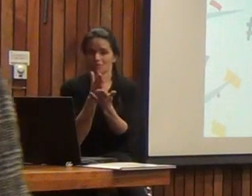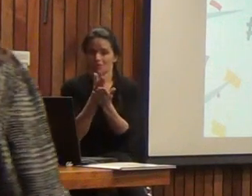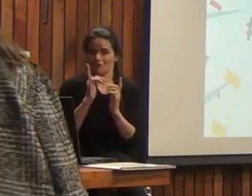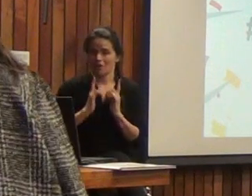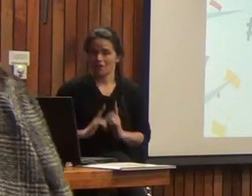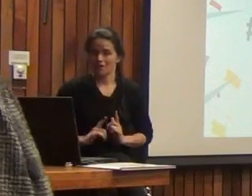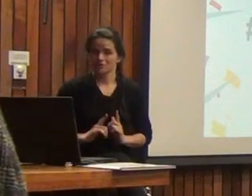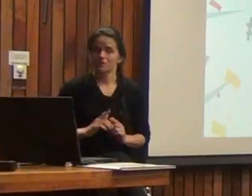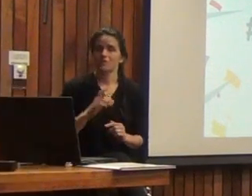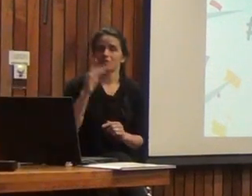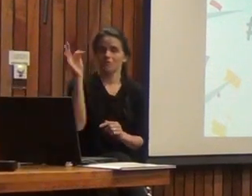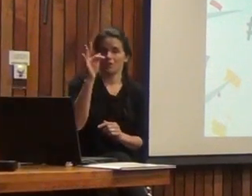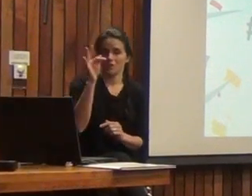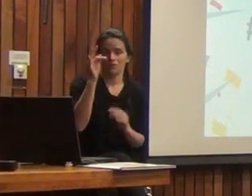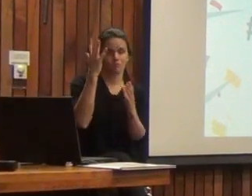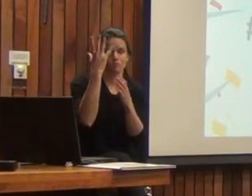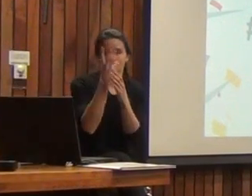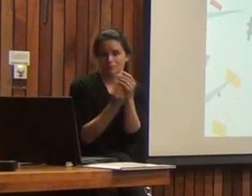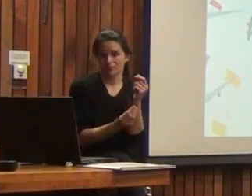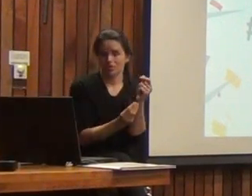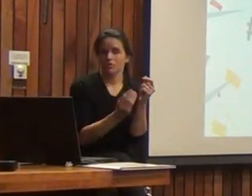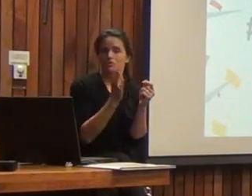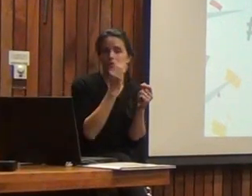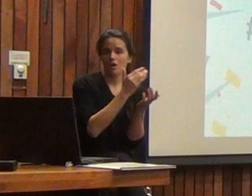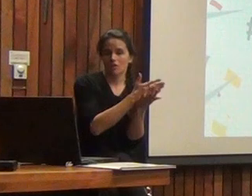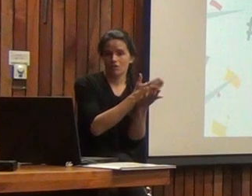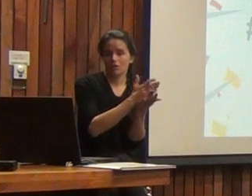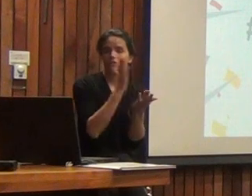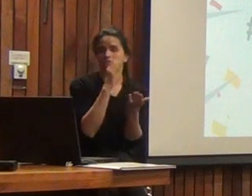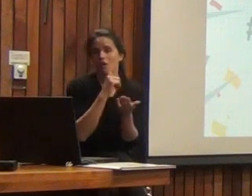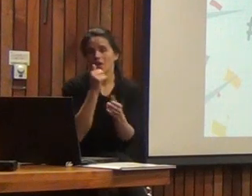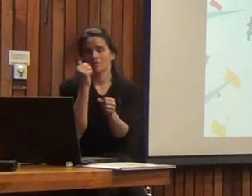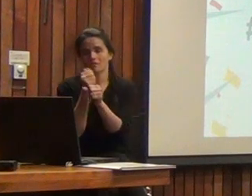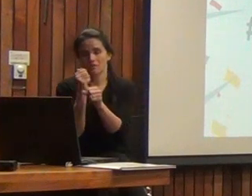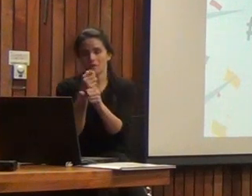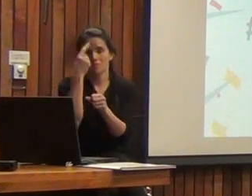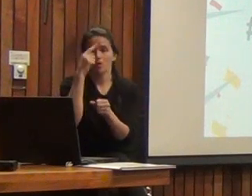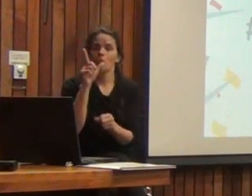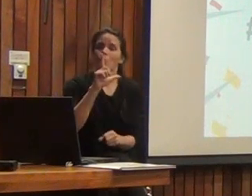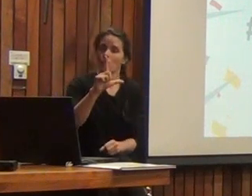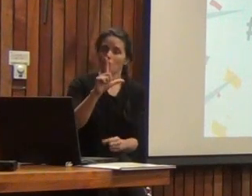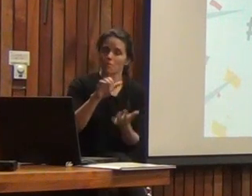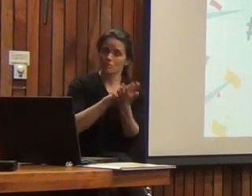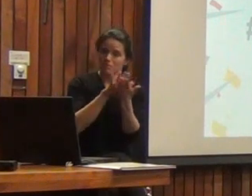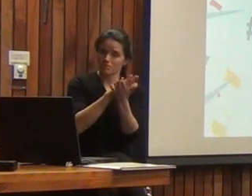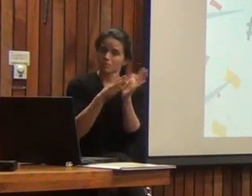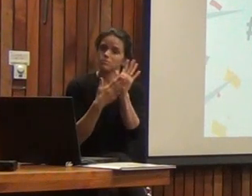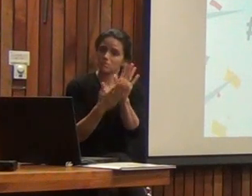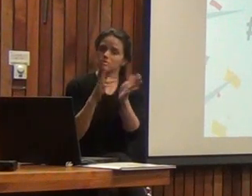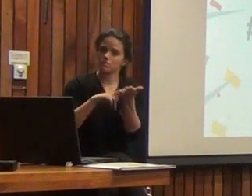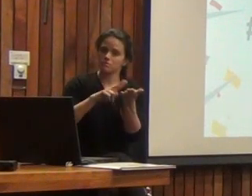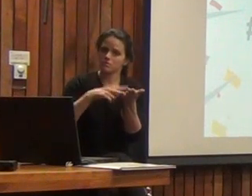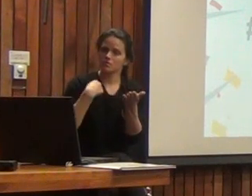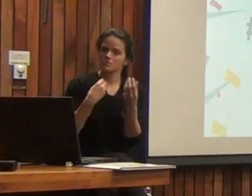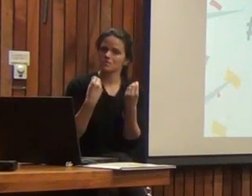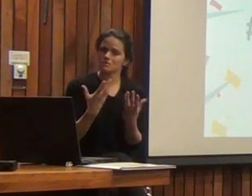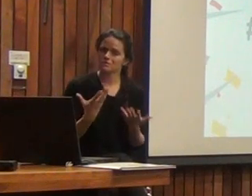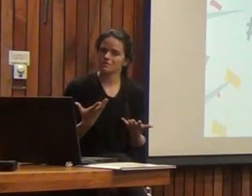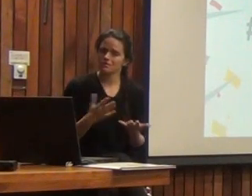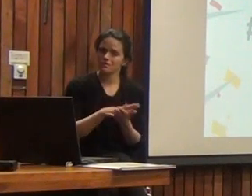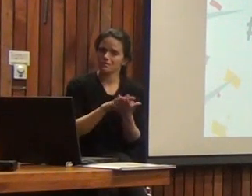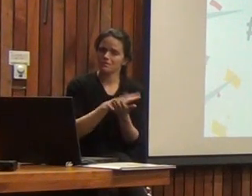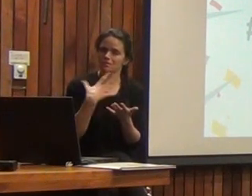En febrero evidentemente disminuye, porque no solo no hay colegios, sino también la gente está en vacaciones. Pero en julio es una buena forma de decir, bueno, ¿qué pasaría si